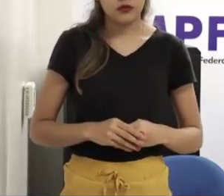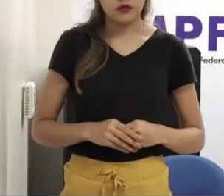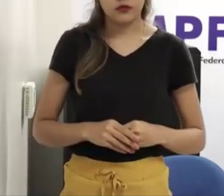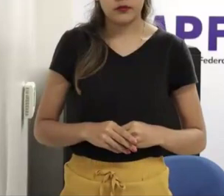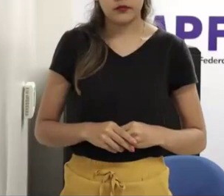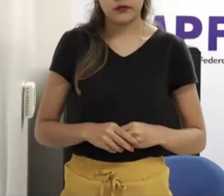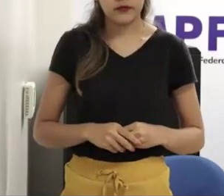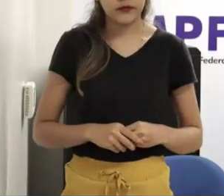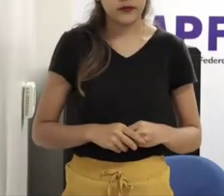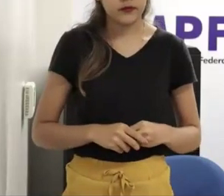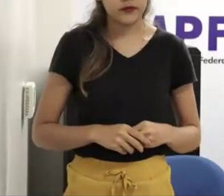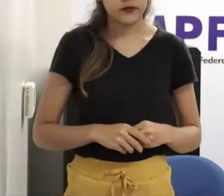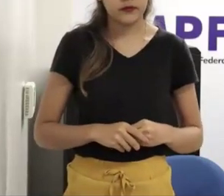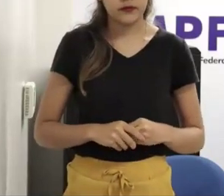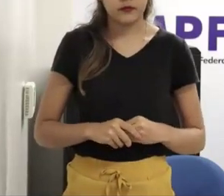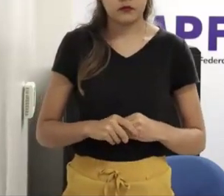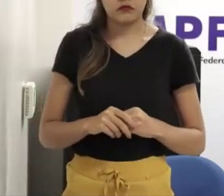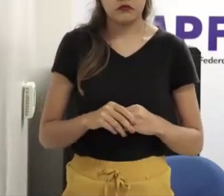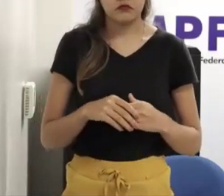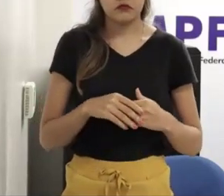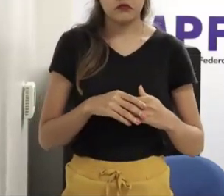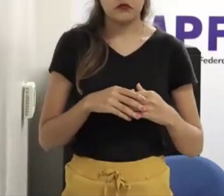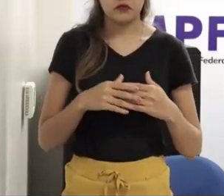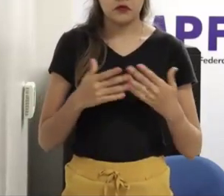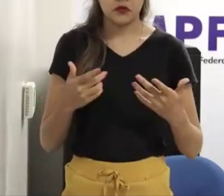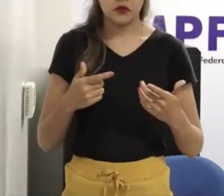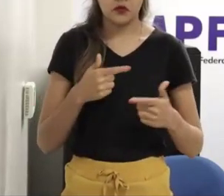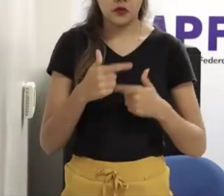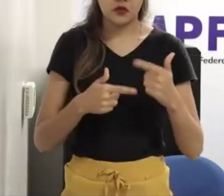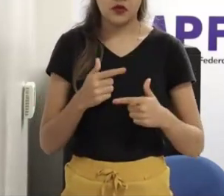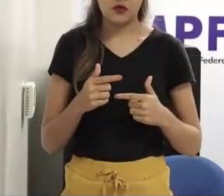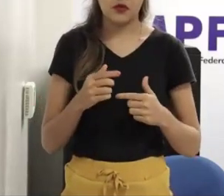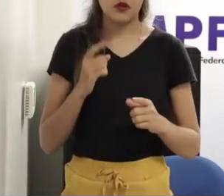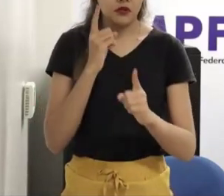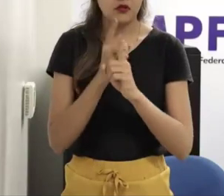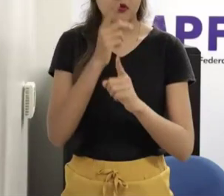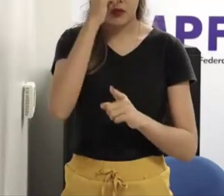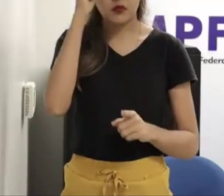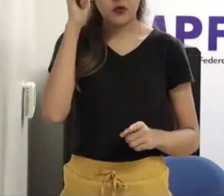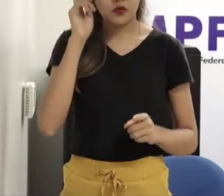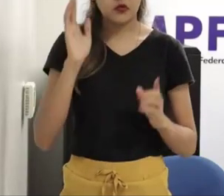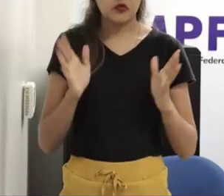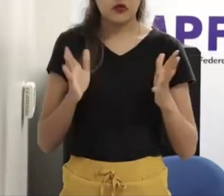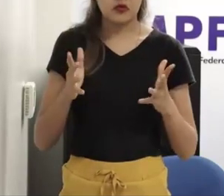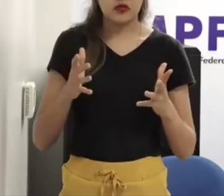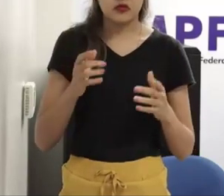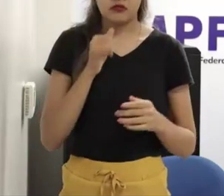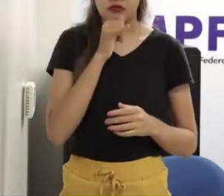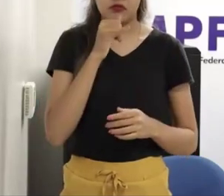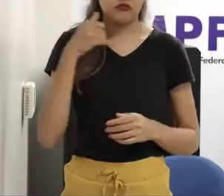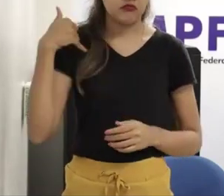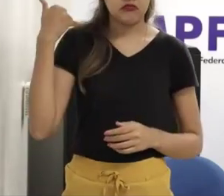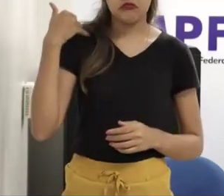idade agora, mas ele fala, com 7 anos, eu comecei a ver, eu comecei a ter interesse sexual e